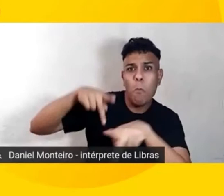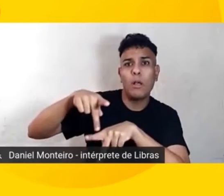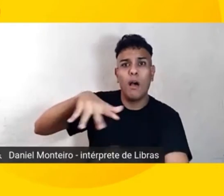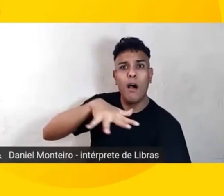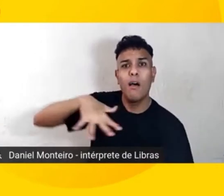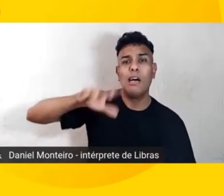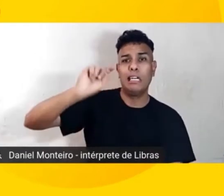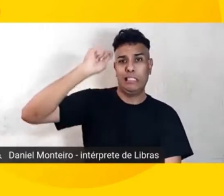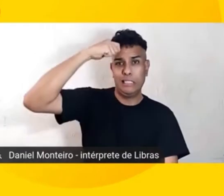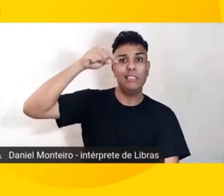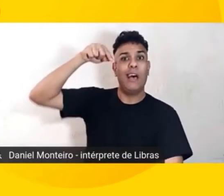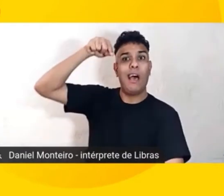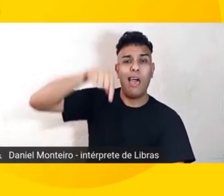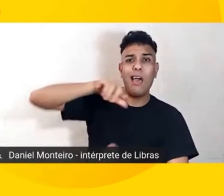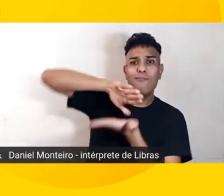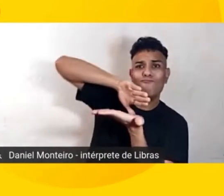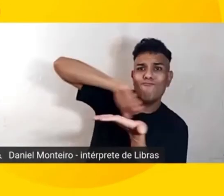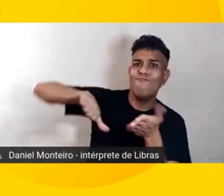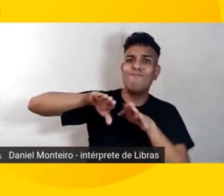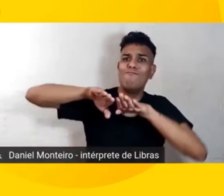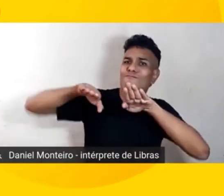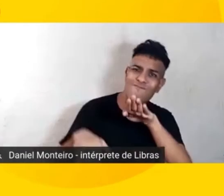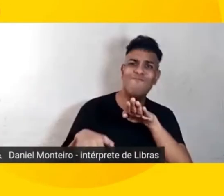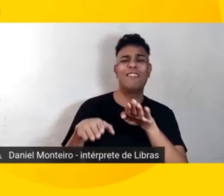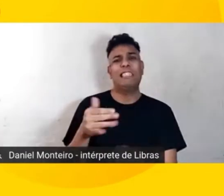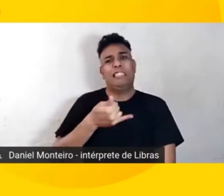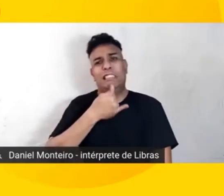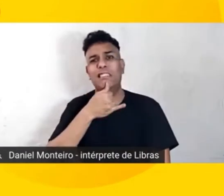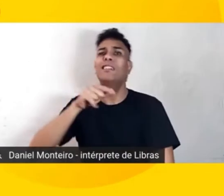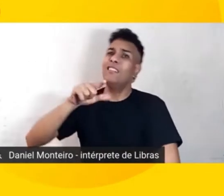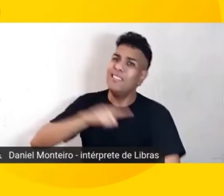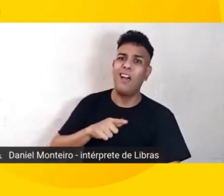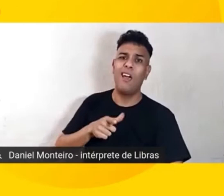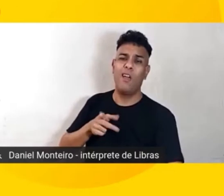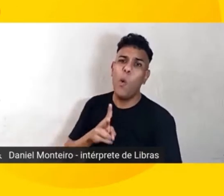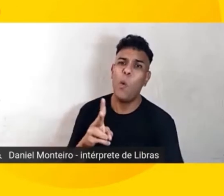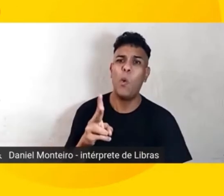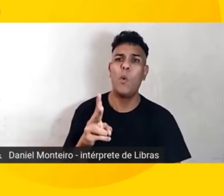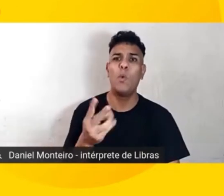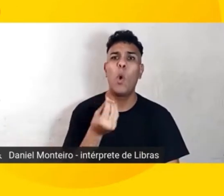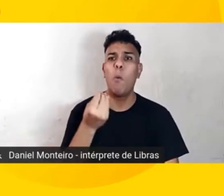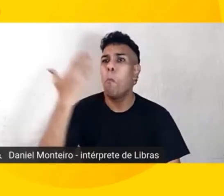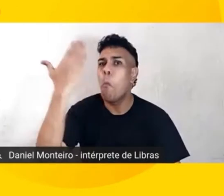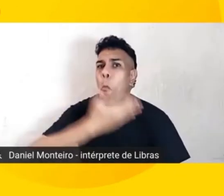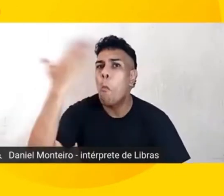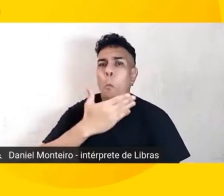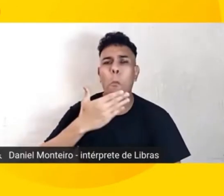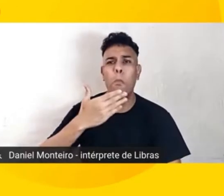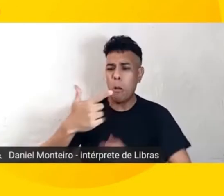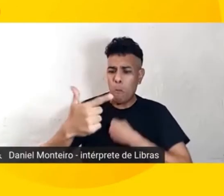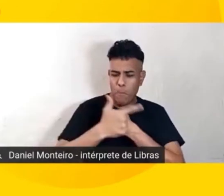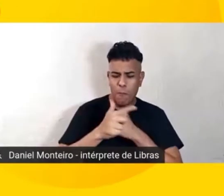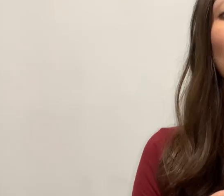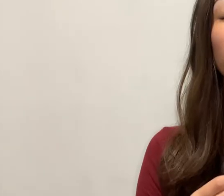é discriminada, existe essa exclusão e a invisibilidade do seu papel na